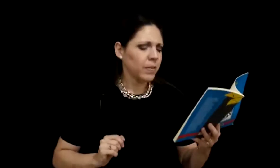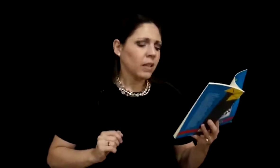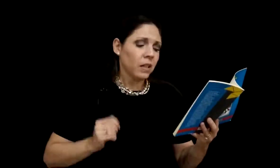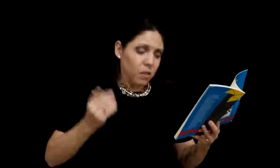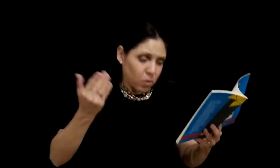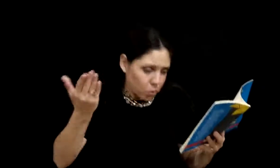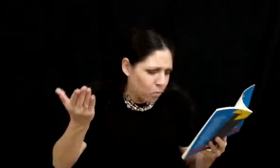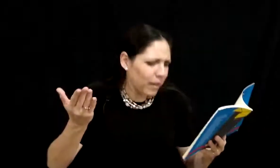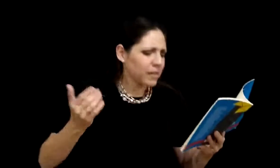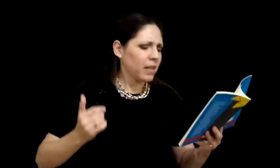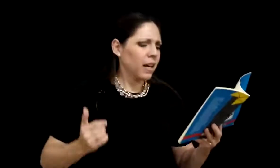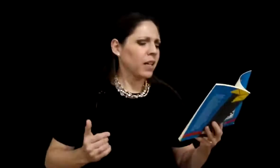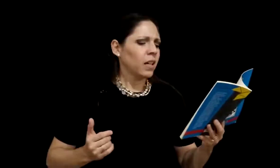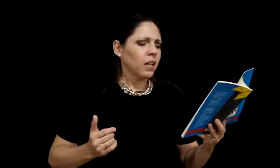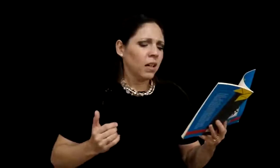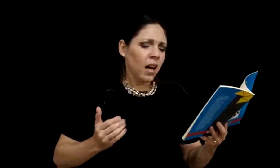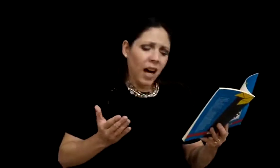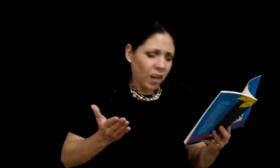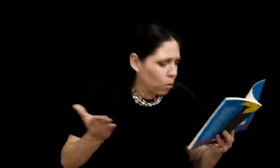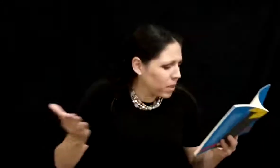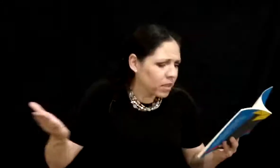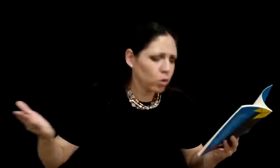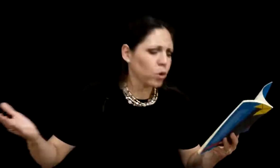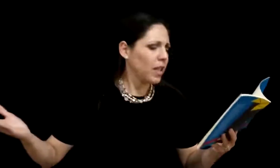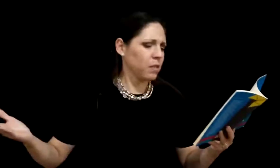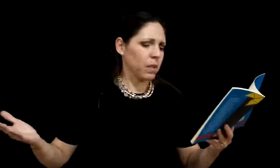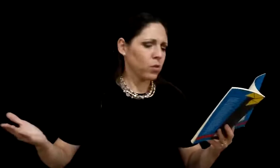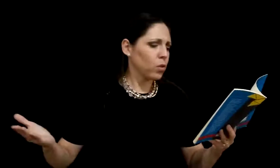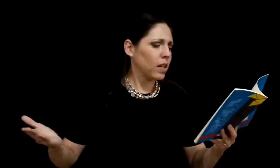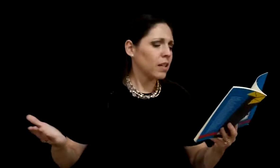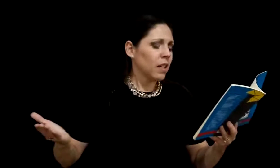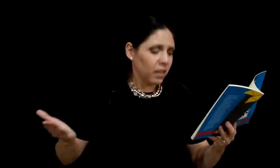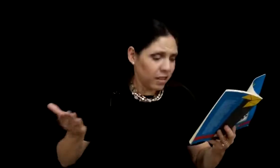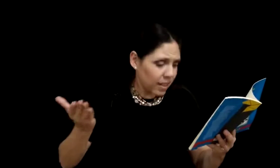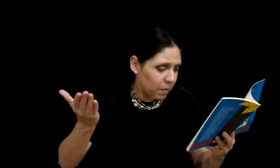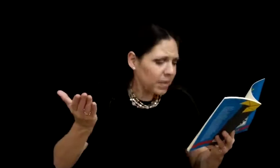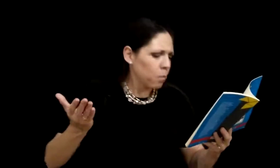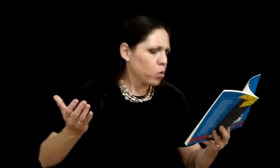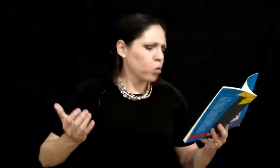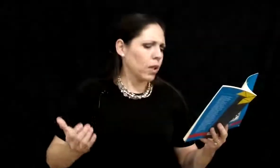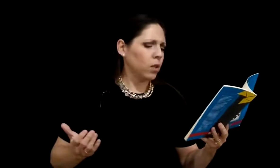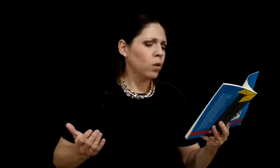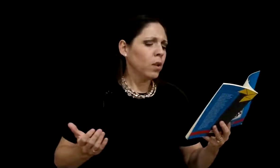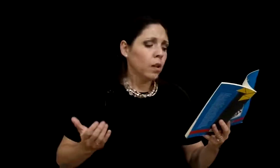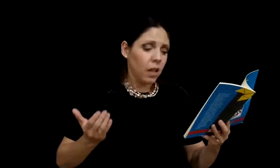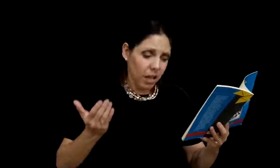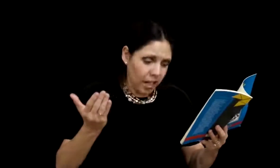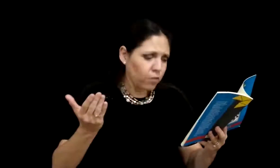Su majestad, a nombre de todas las personas que habitamos su reino, le